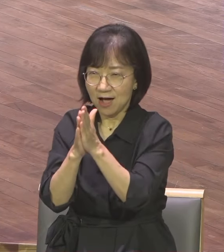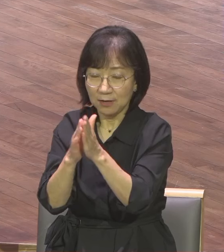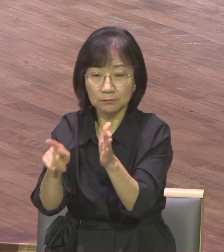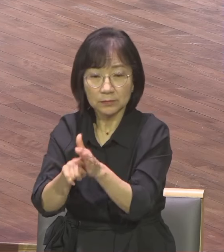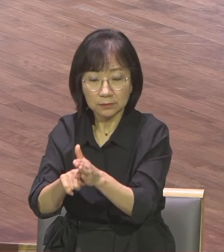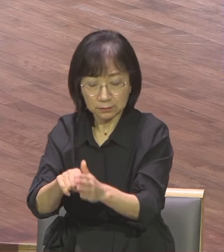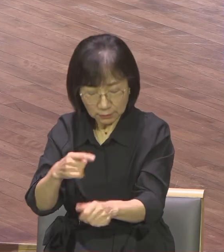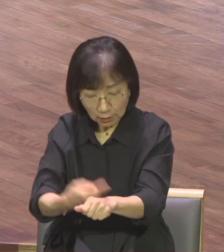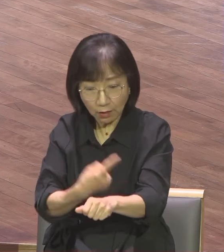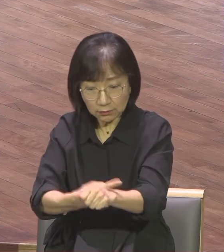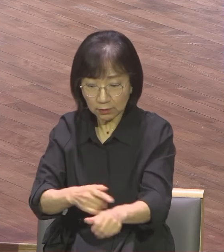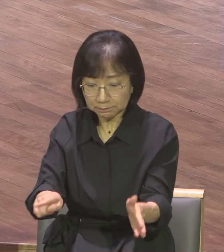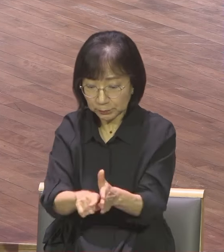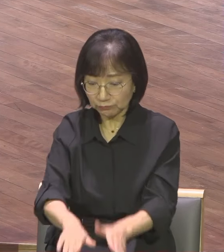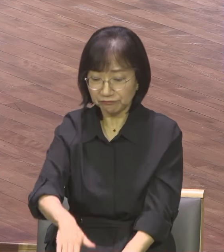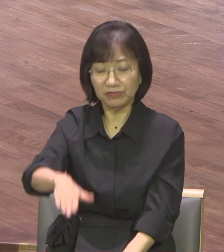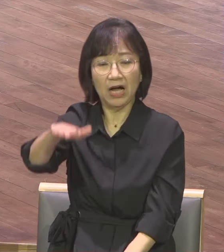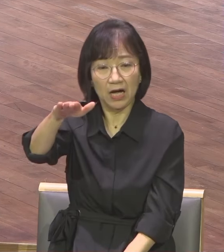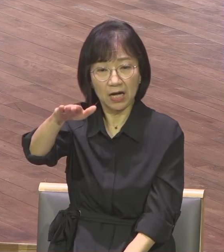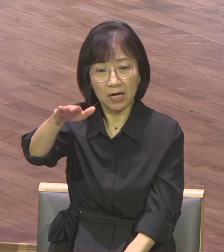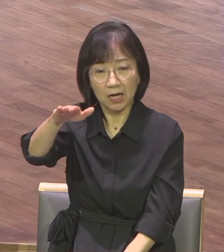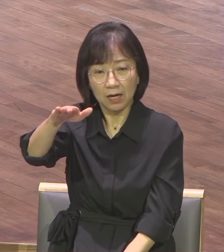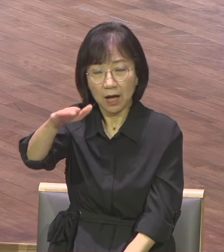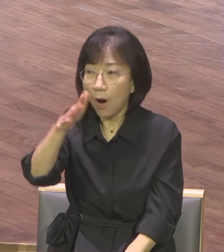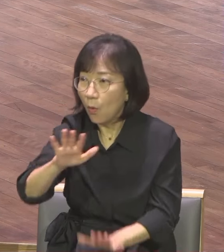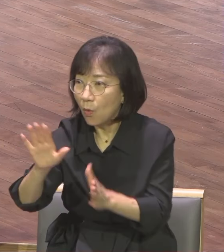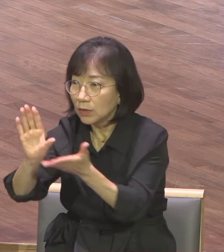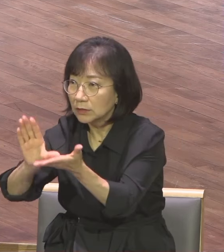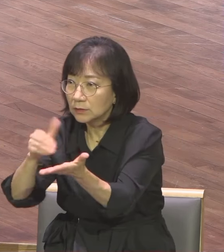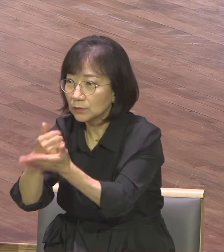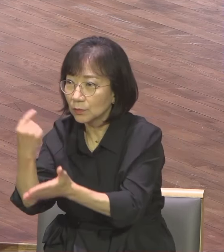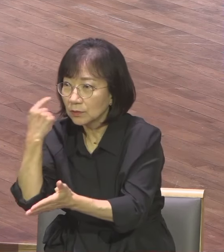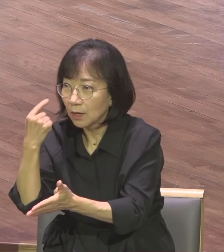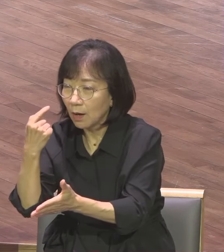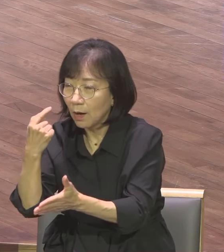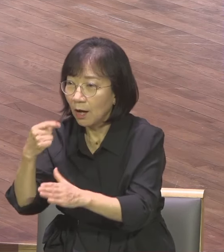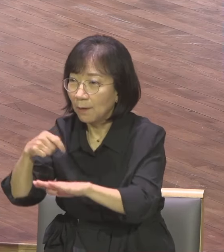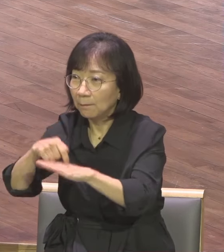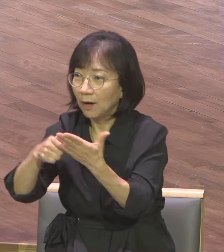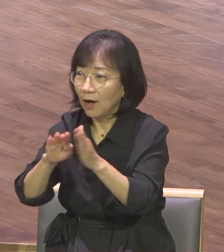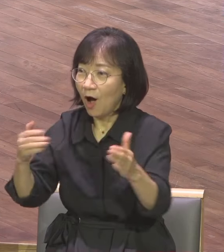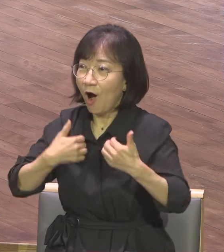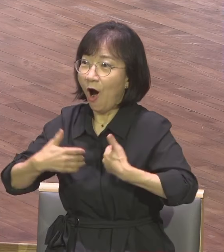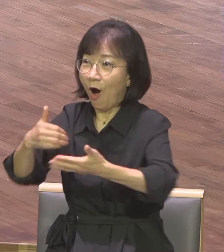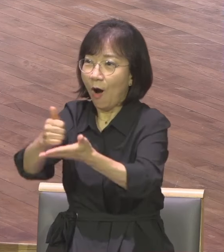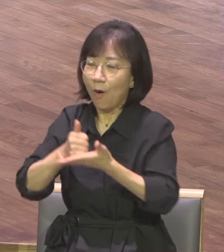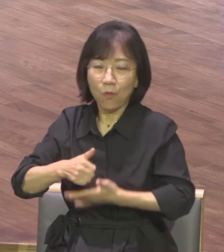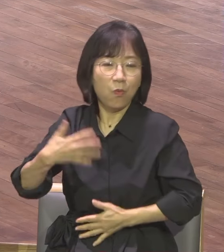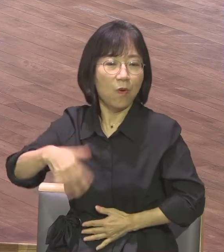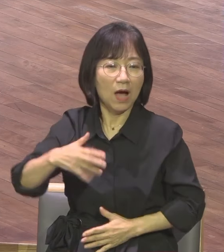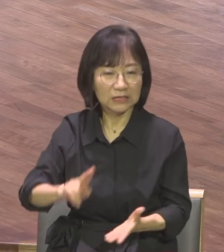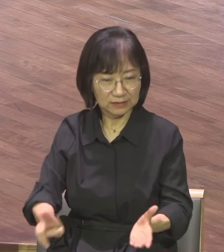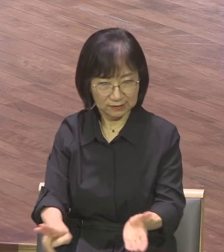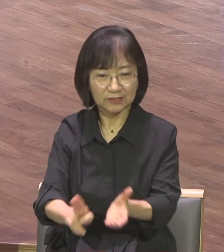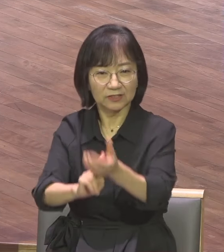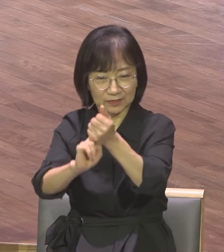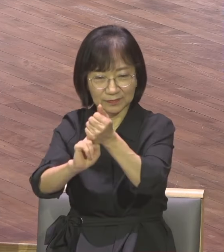예배소 사람들의 인생이에요 태어날 때부터 아데미 신전에서